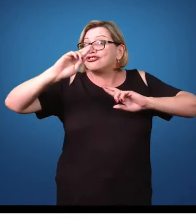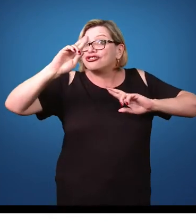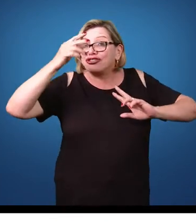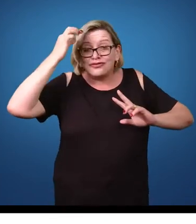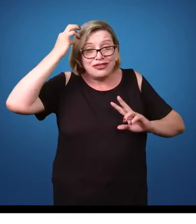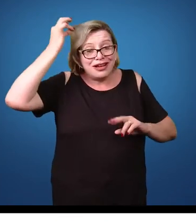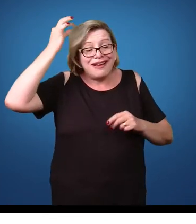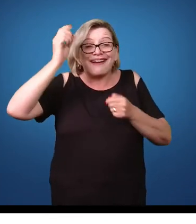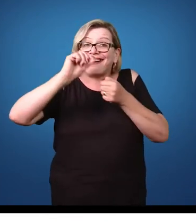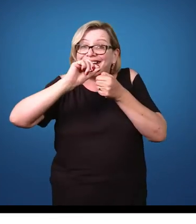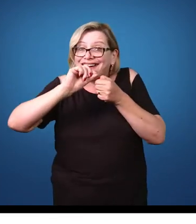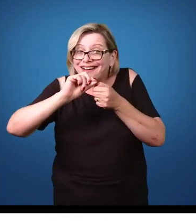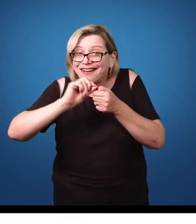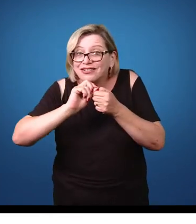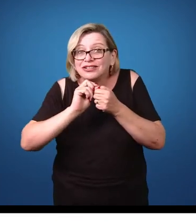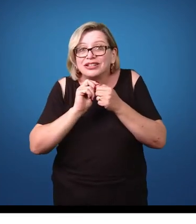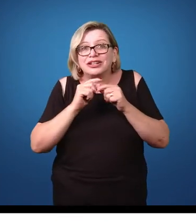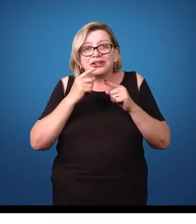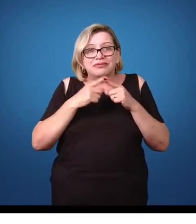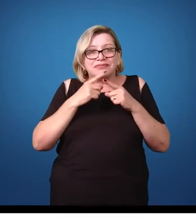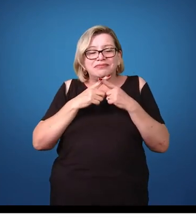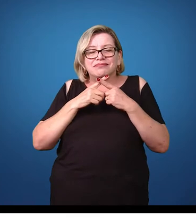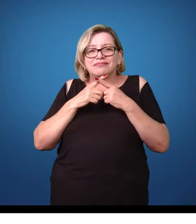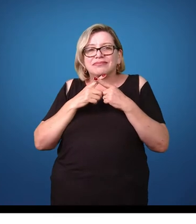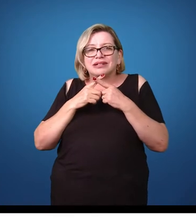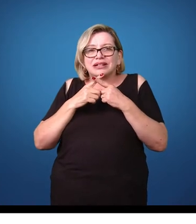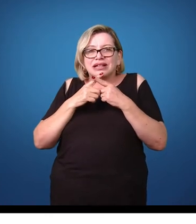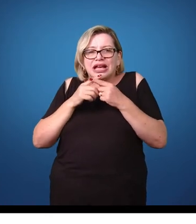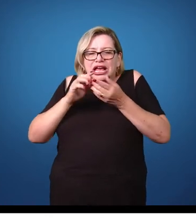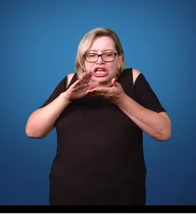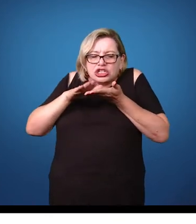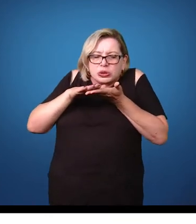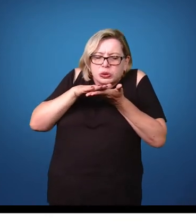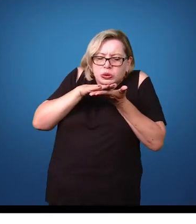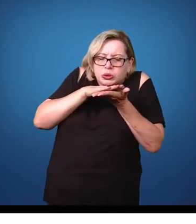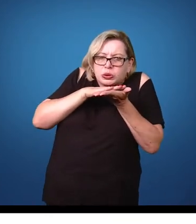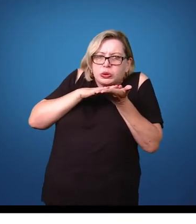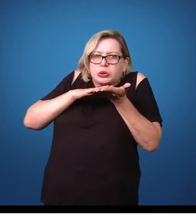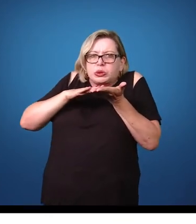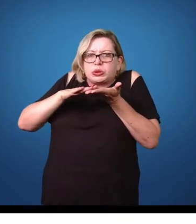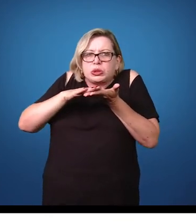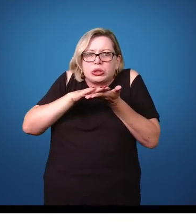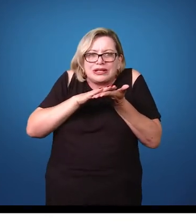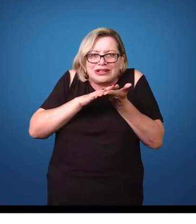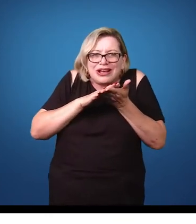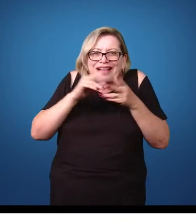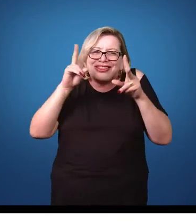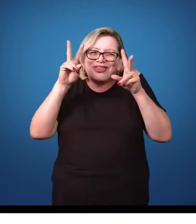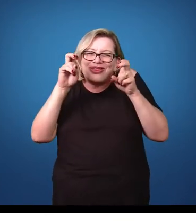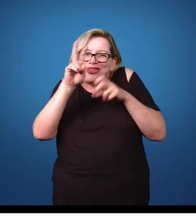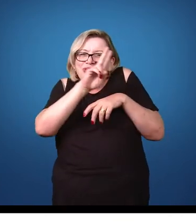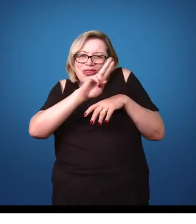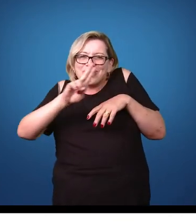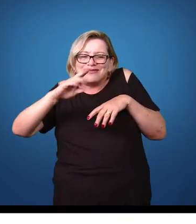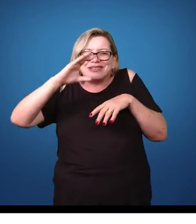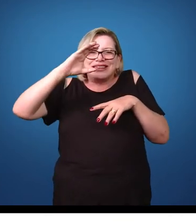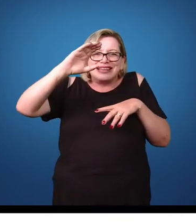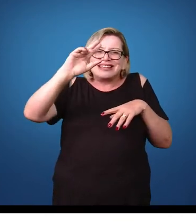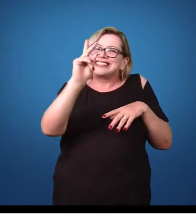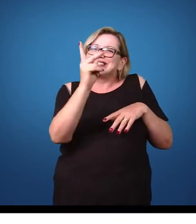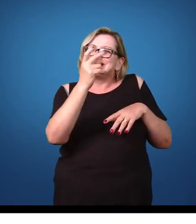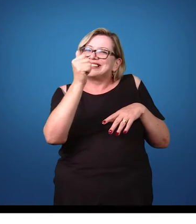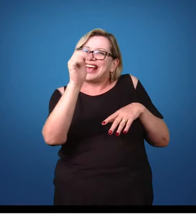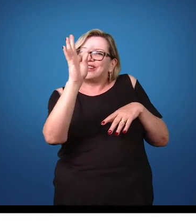piolhos relatados anteriormente, muito porque ele é um organismo mais achatado, por isso que ele é chamado de chato também,